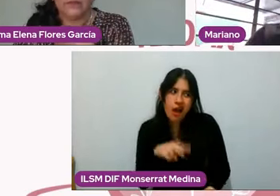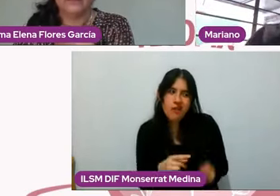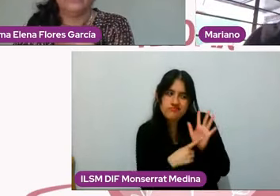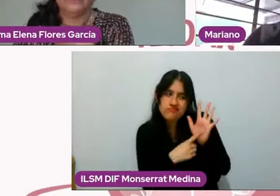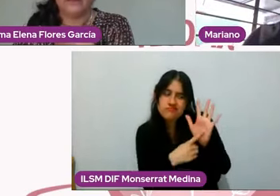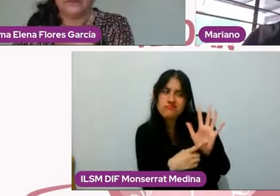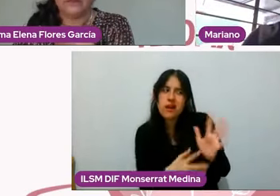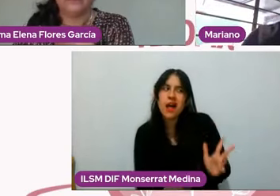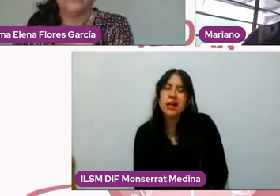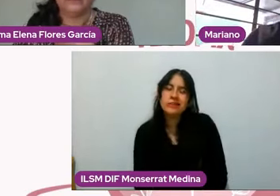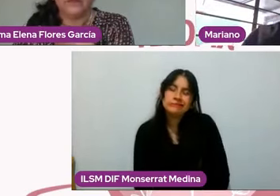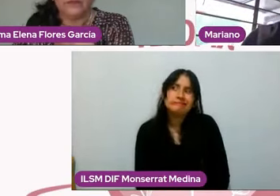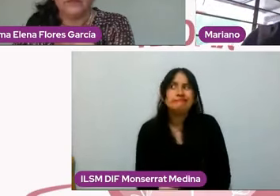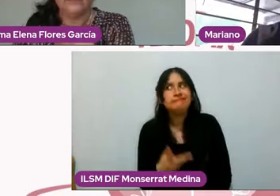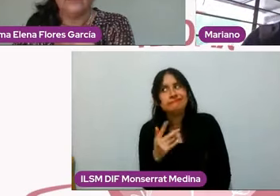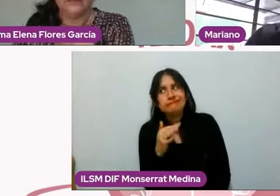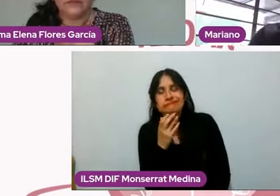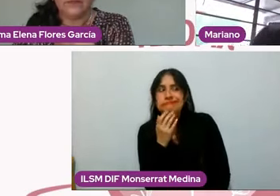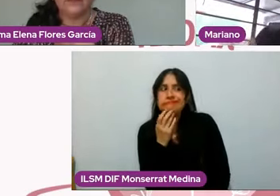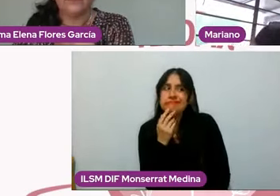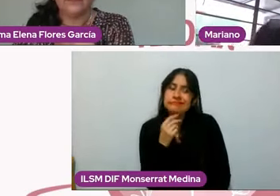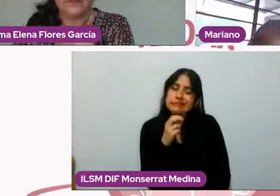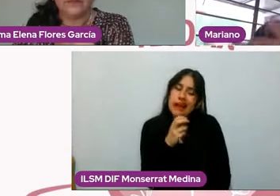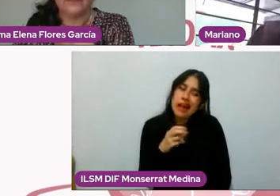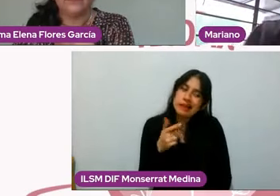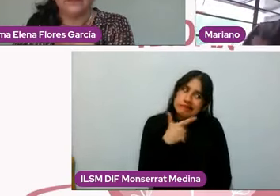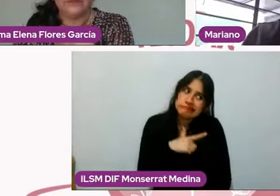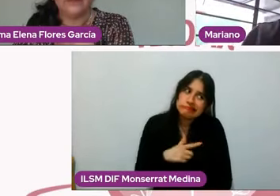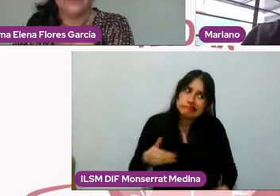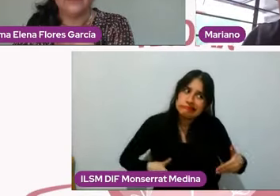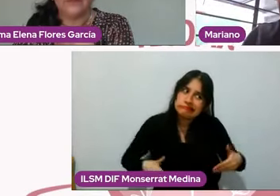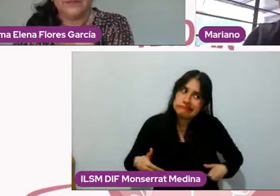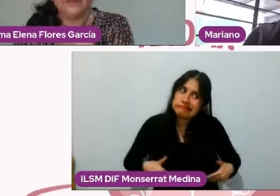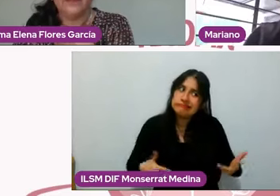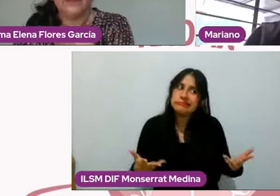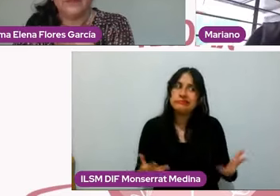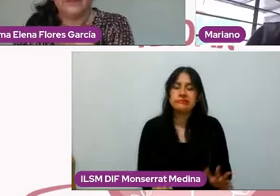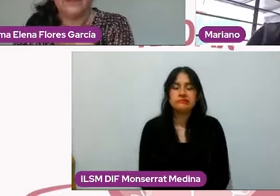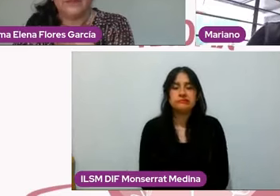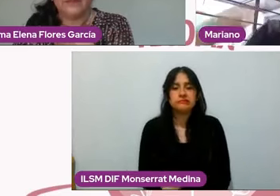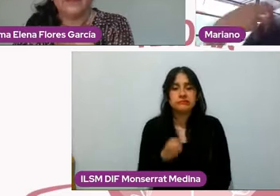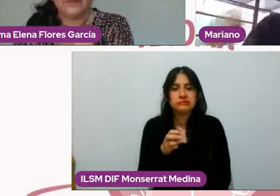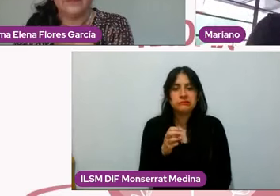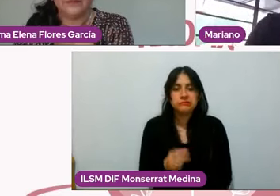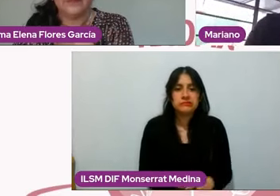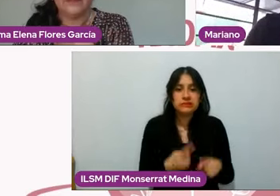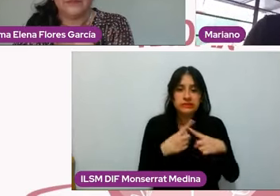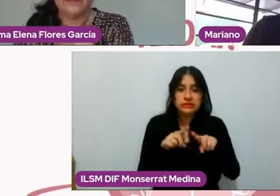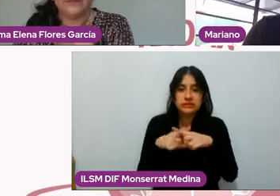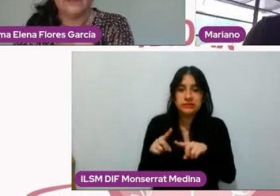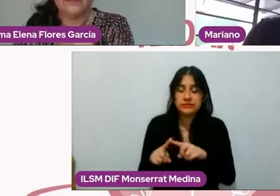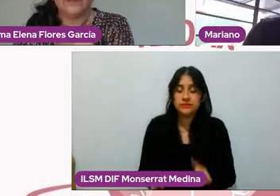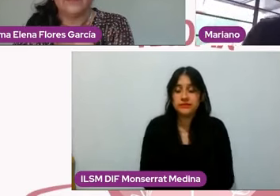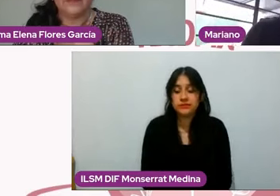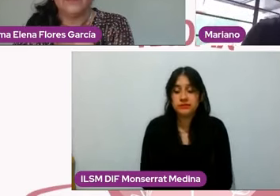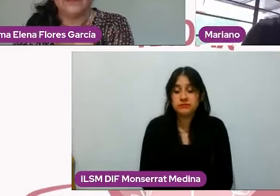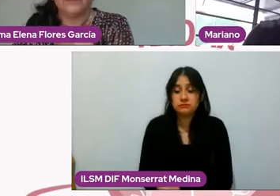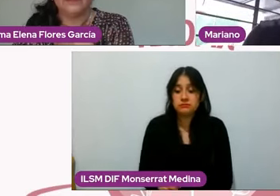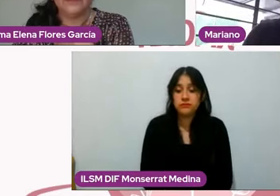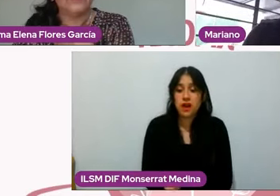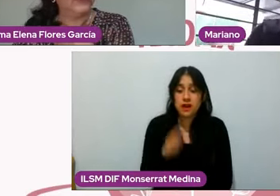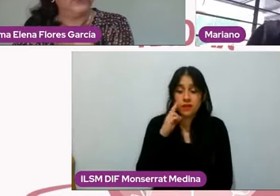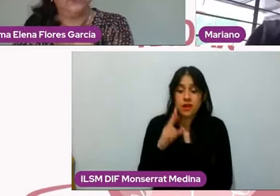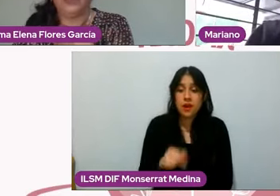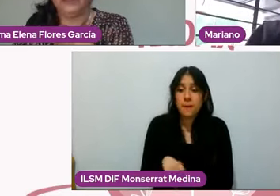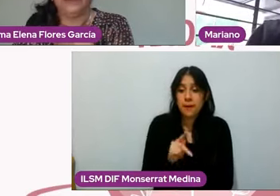ya es cuando se empieza a ver el asunto y si de pronto existe esta diferencia de simetría donde uno sí se está haciendo cargo de sí mismo y el otro no,